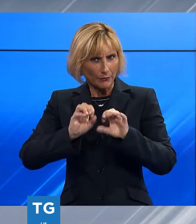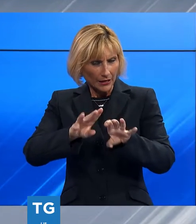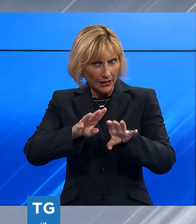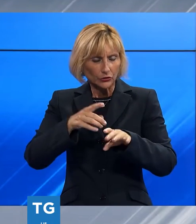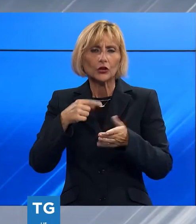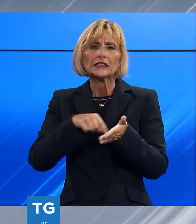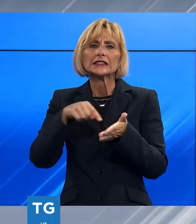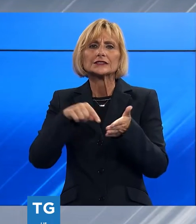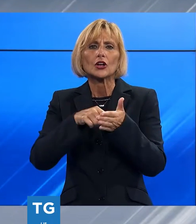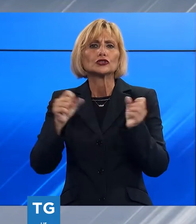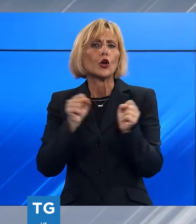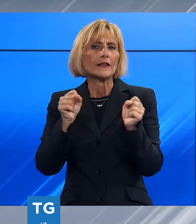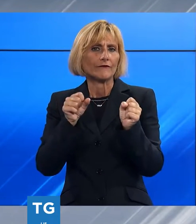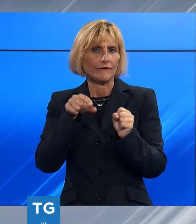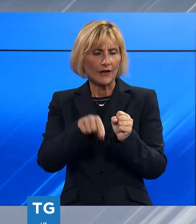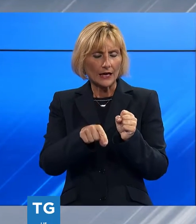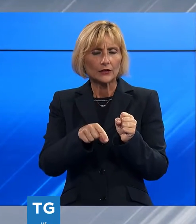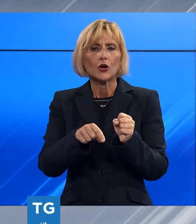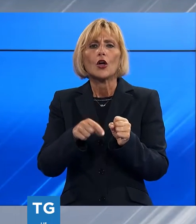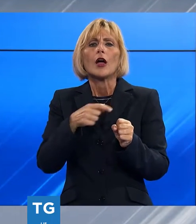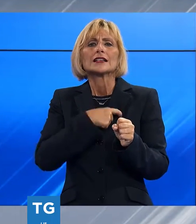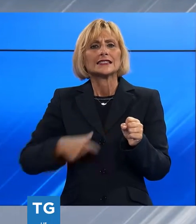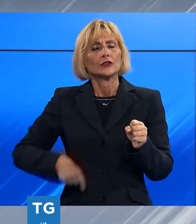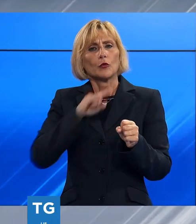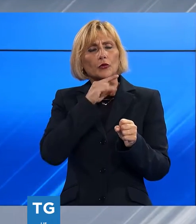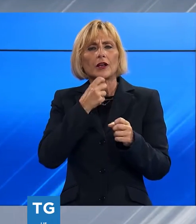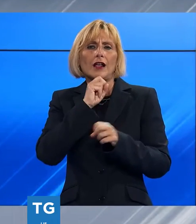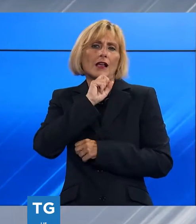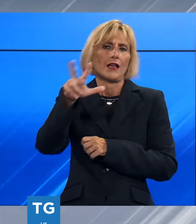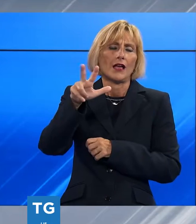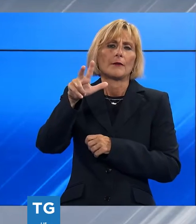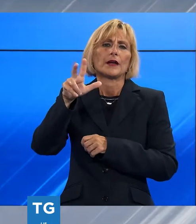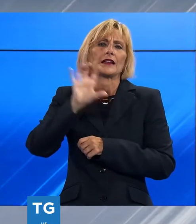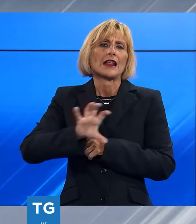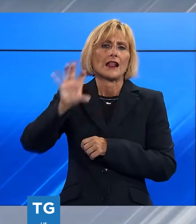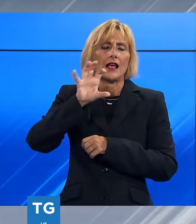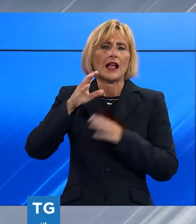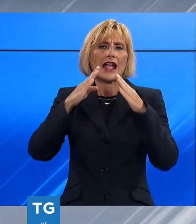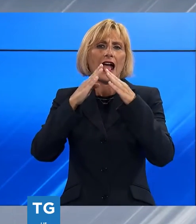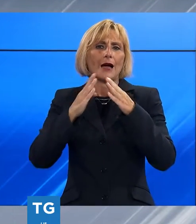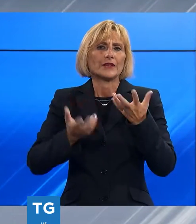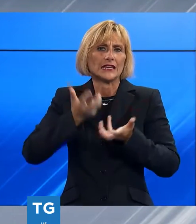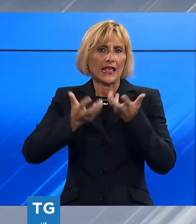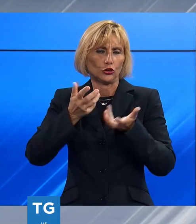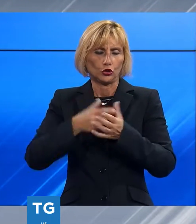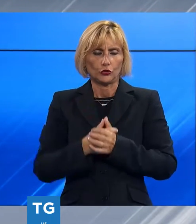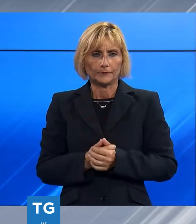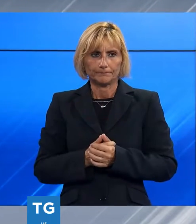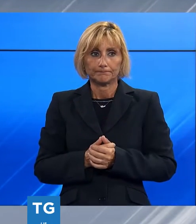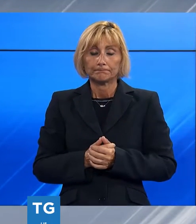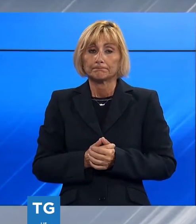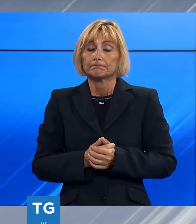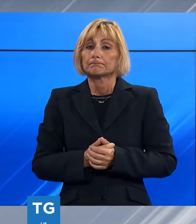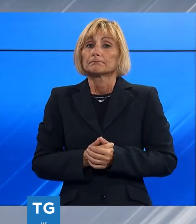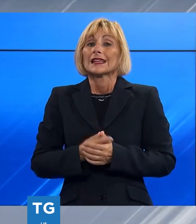genere d'inverno, l'appello di Fornaciari alla regione per quanto riguarda i caminetti. Se i prezzi dell'energia non si